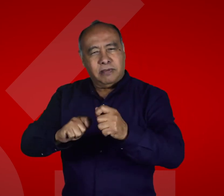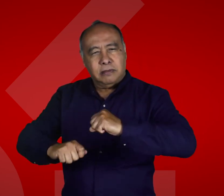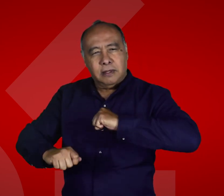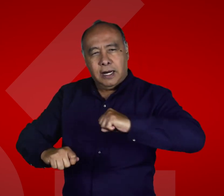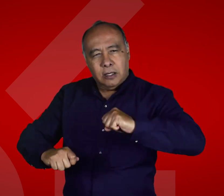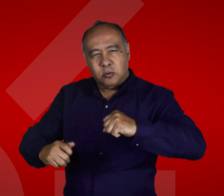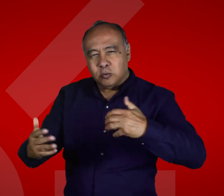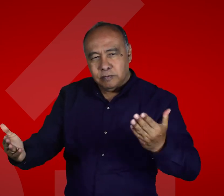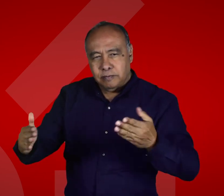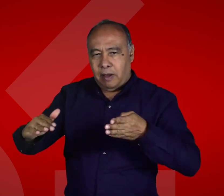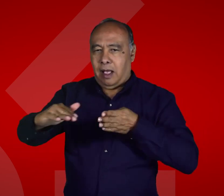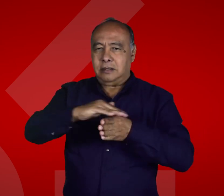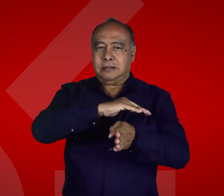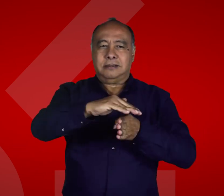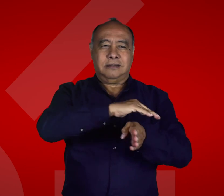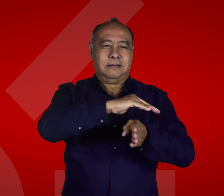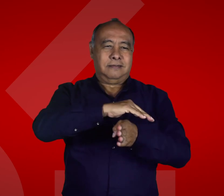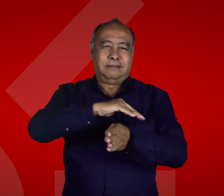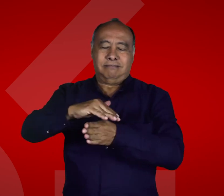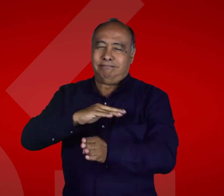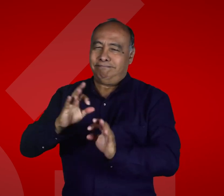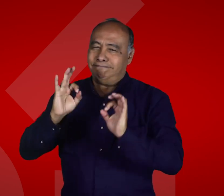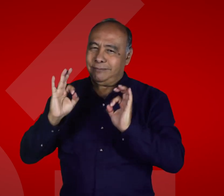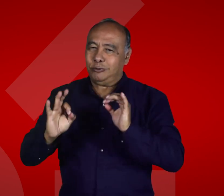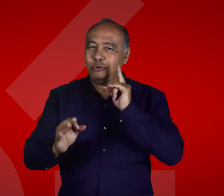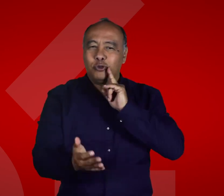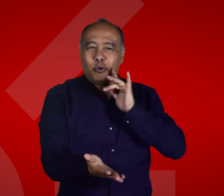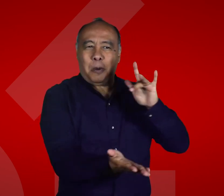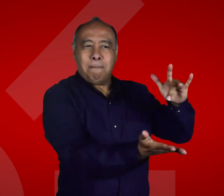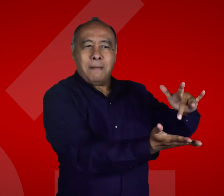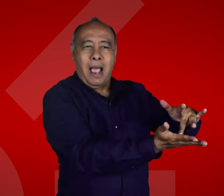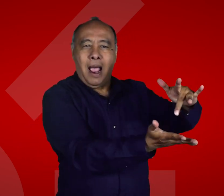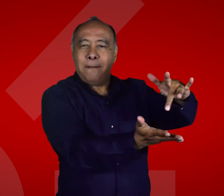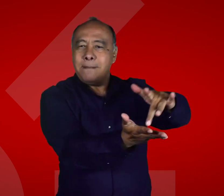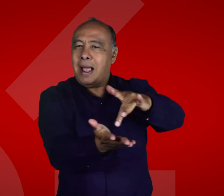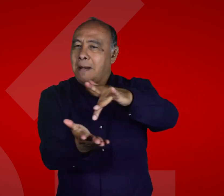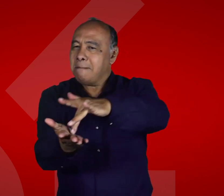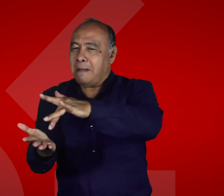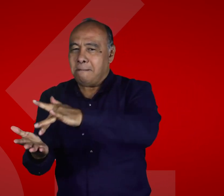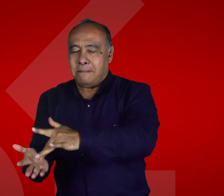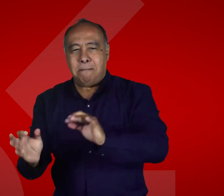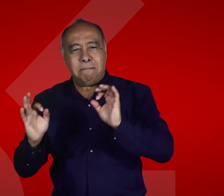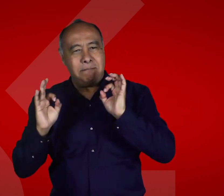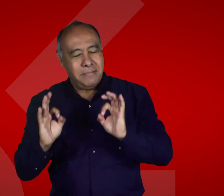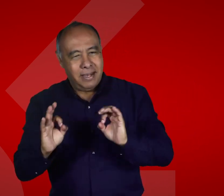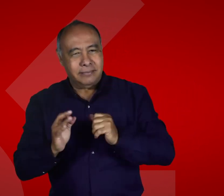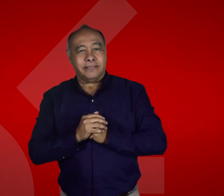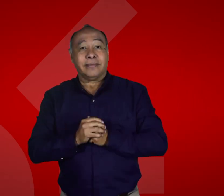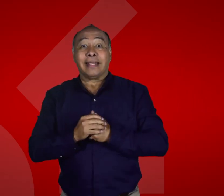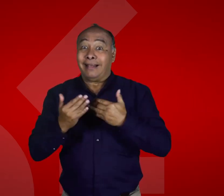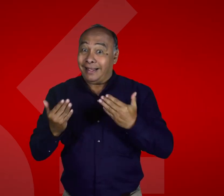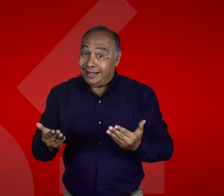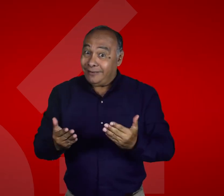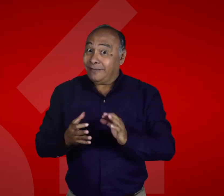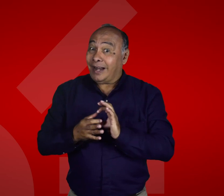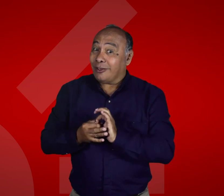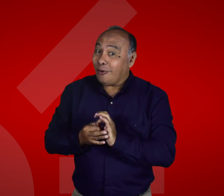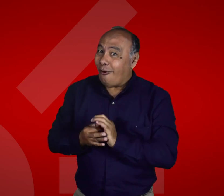perspectiva frente al derecho a una accesibilidad de calidad para las personas sordas y que puedan participar en diversos espacios.